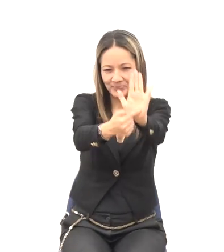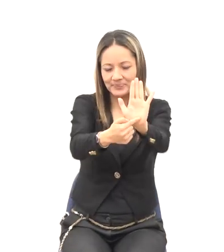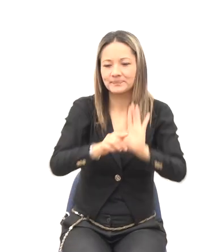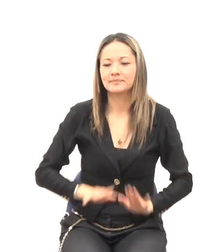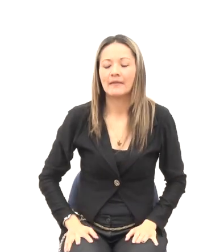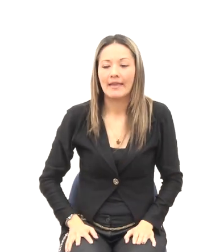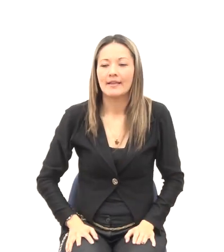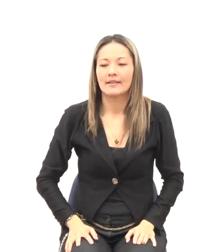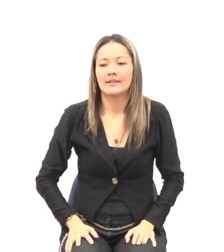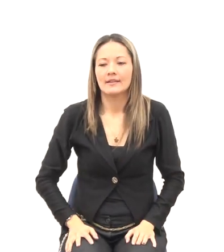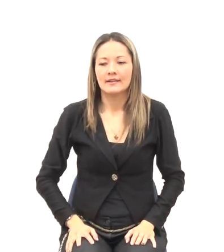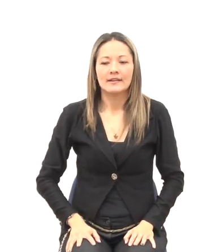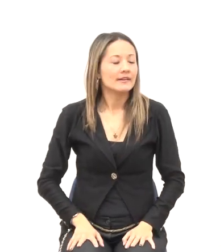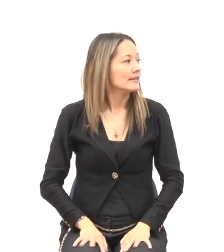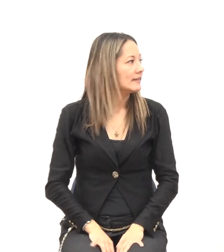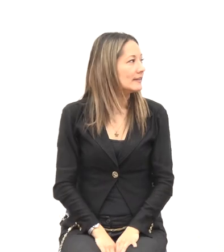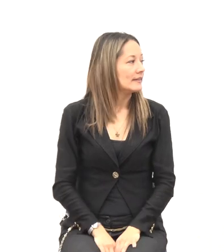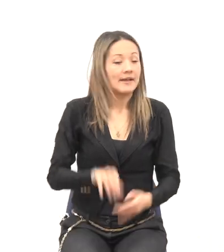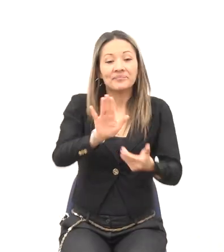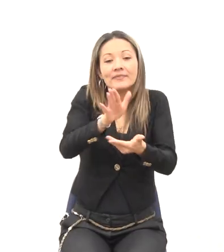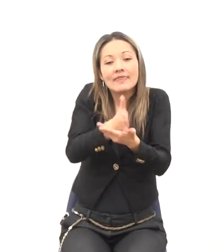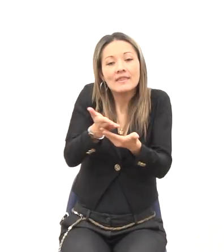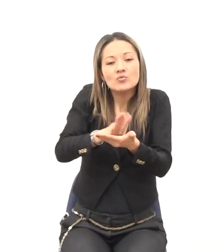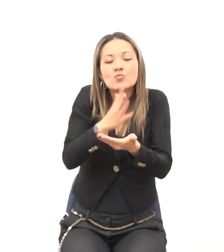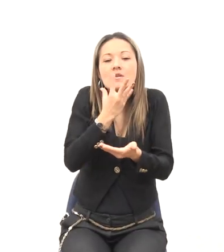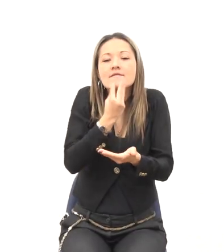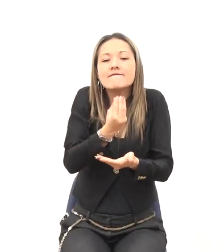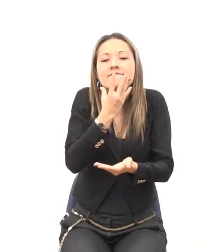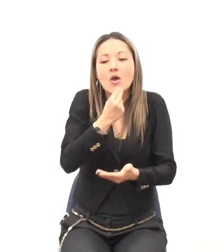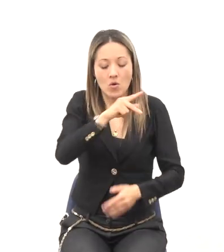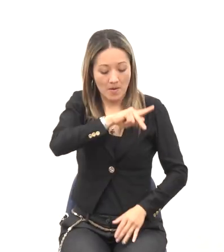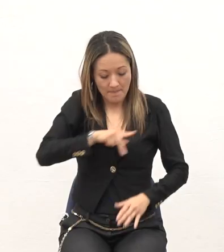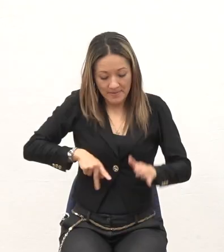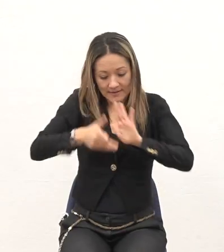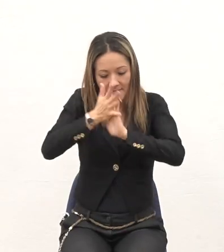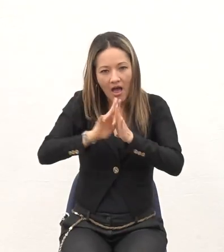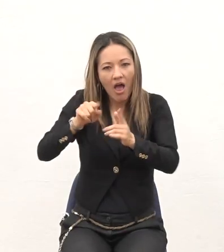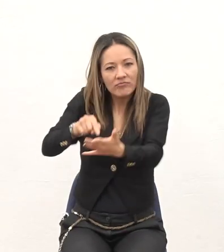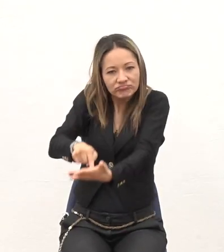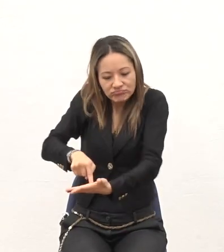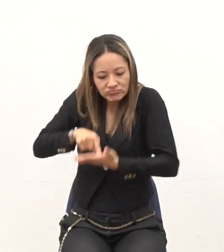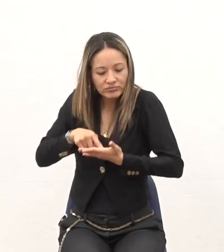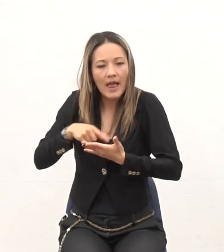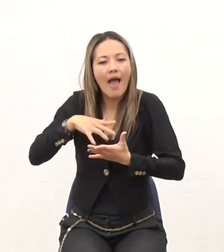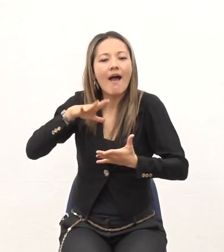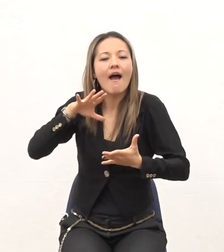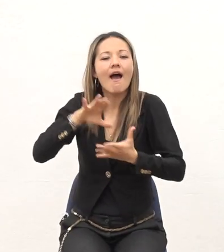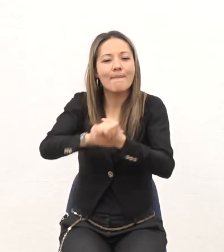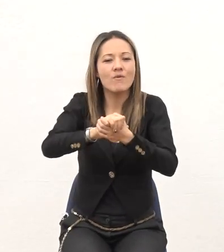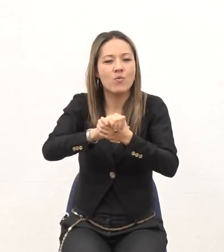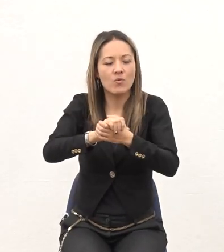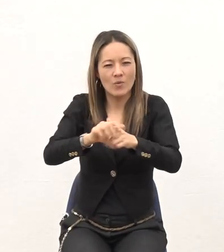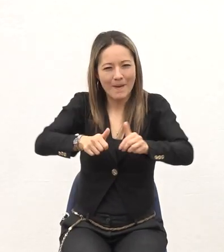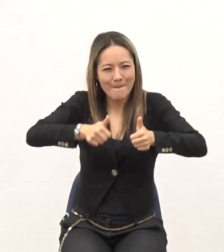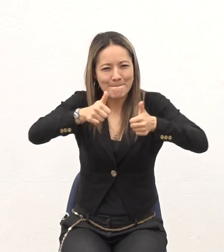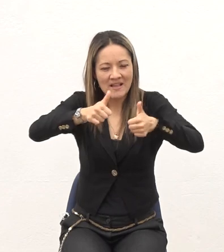cuanto a la traducción Del hebreo Amigo Bien Seguro Feliz